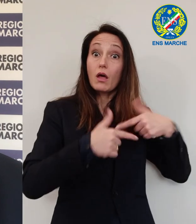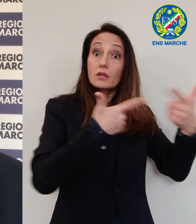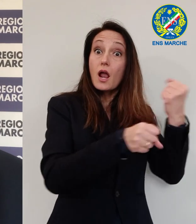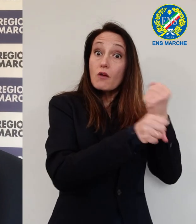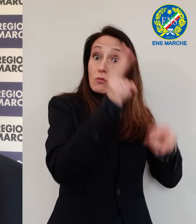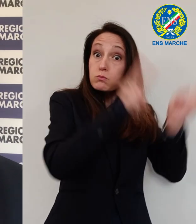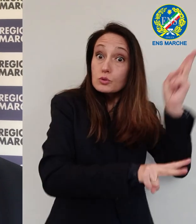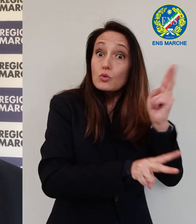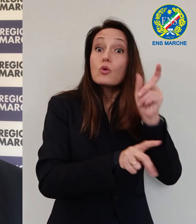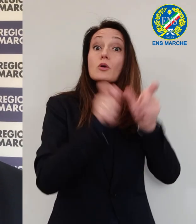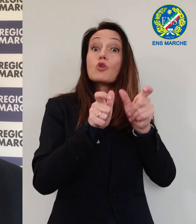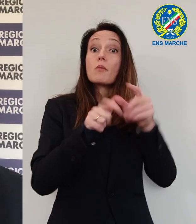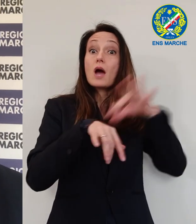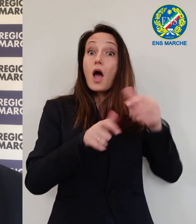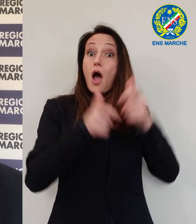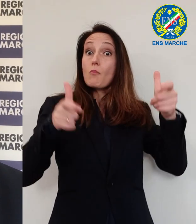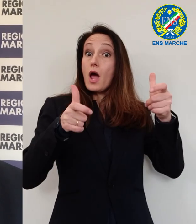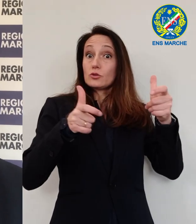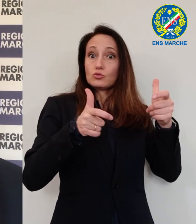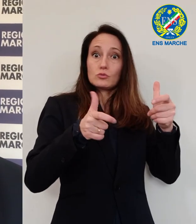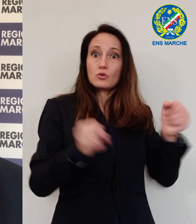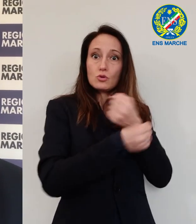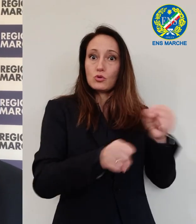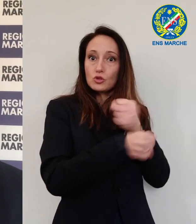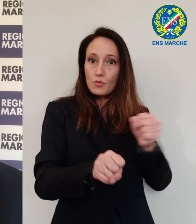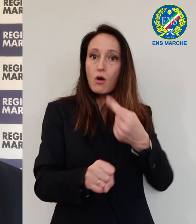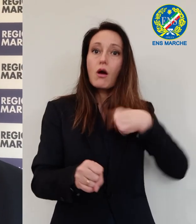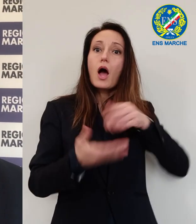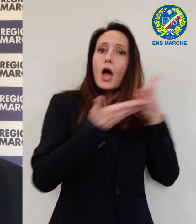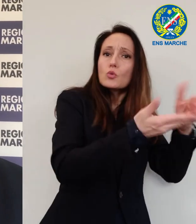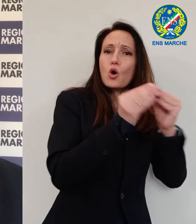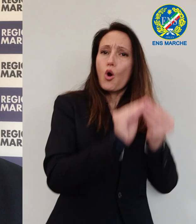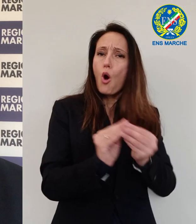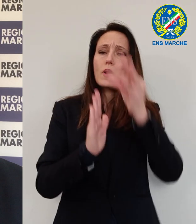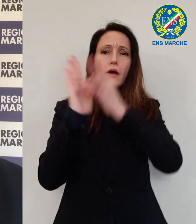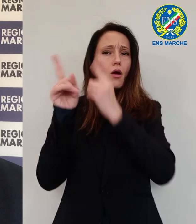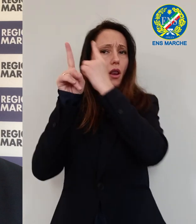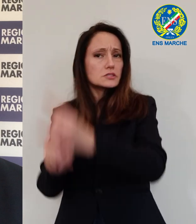dare una mano rispettando le regole, non ammalandoci, non estendendo il contagio.